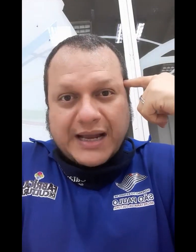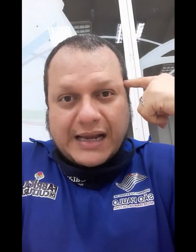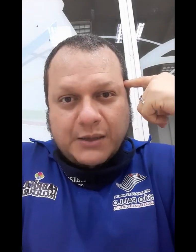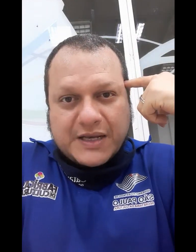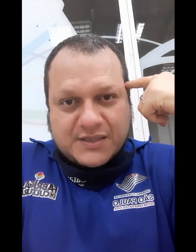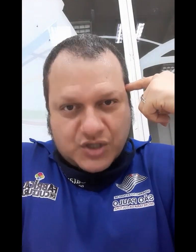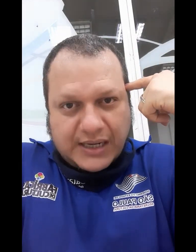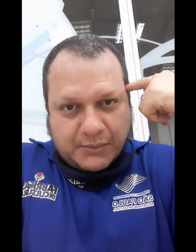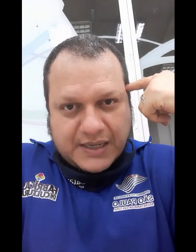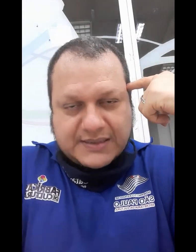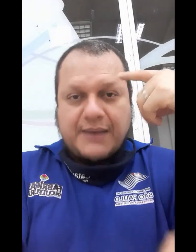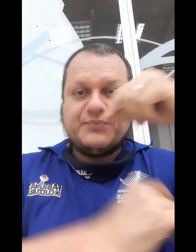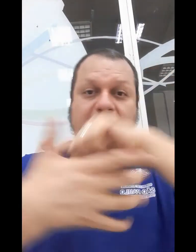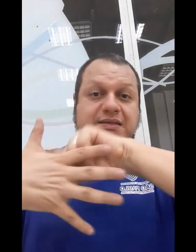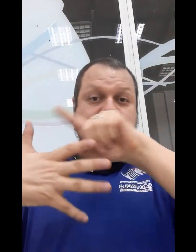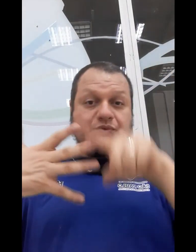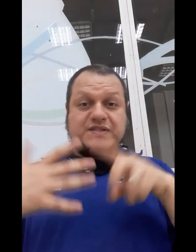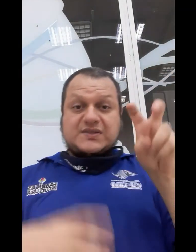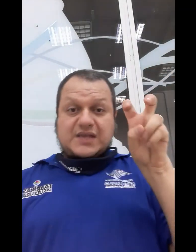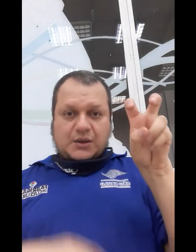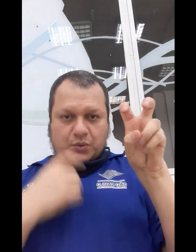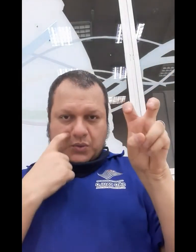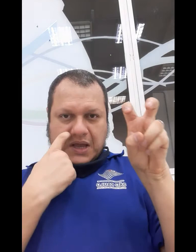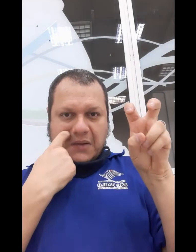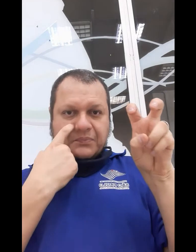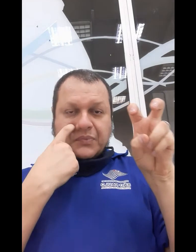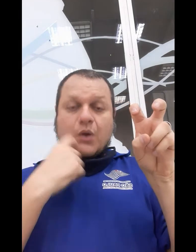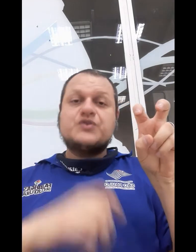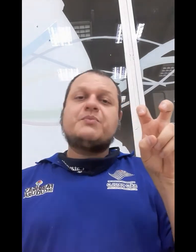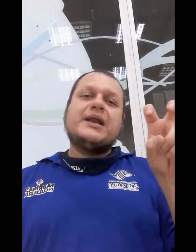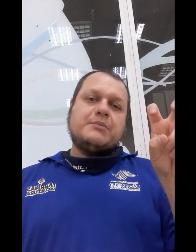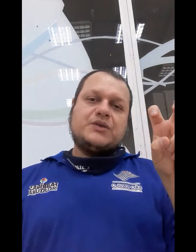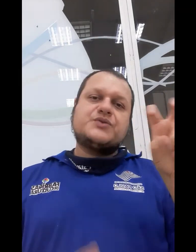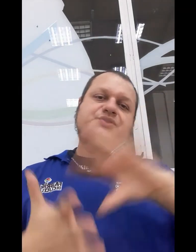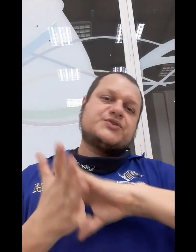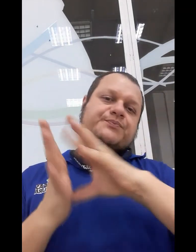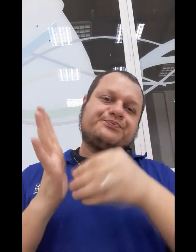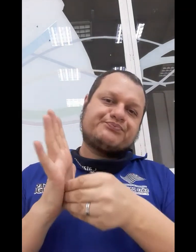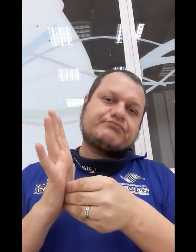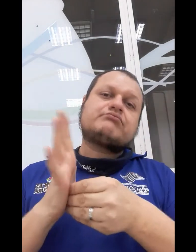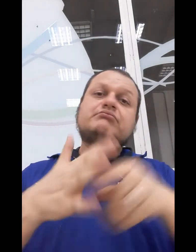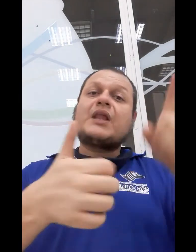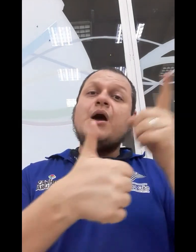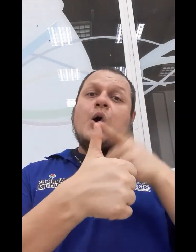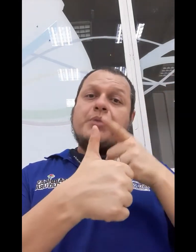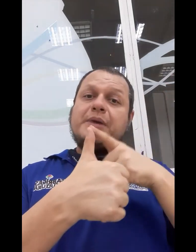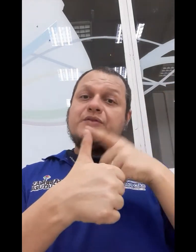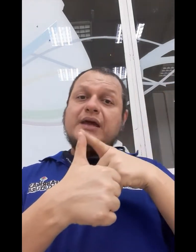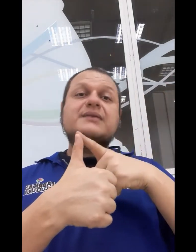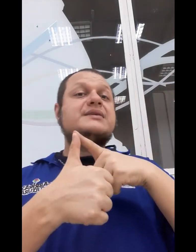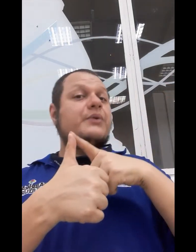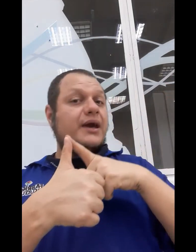que a Libra seja a Libras, né? São cinco, né? Os parâmetros. O primeiro deles é o quê?